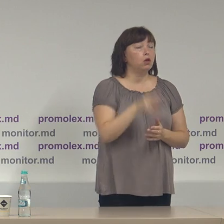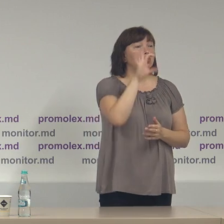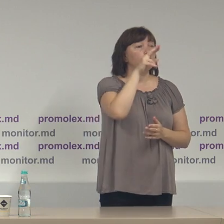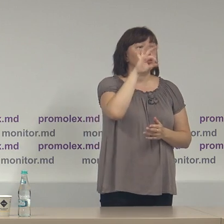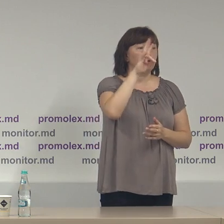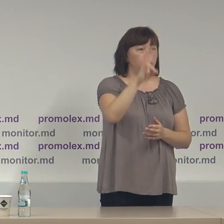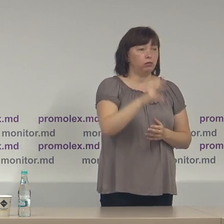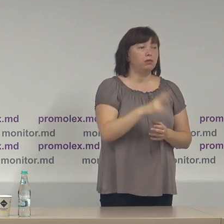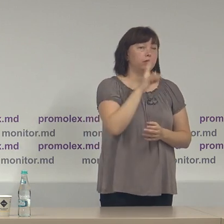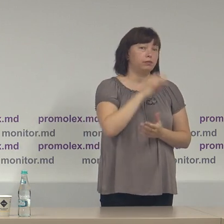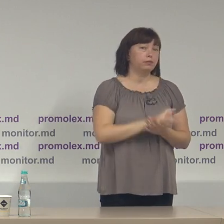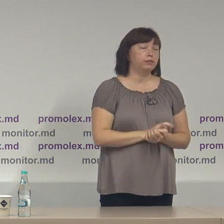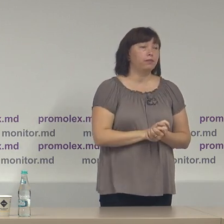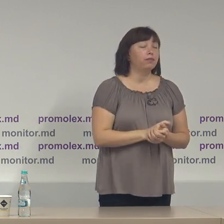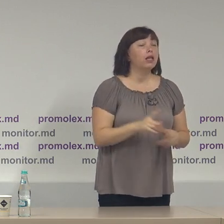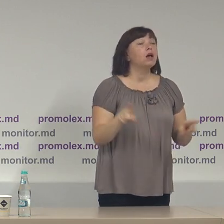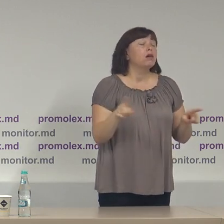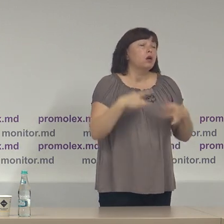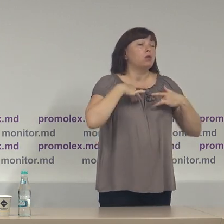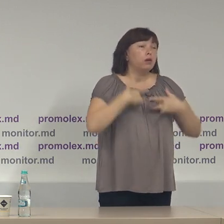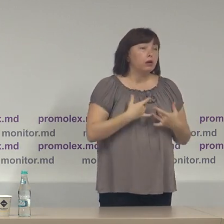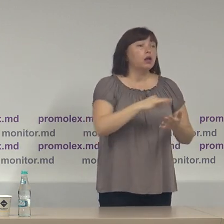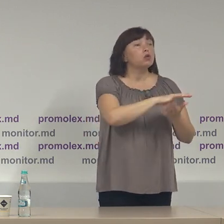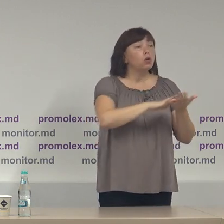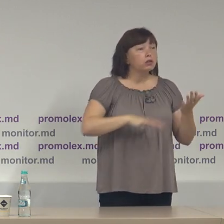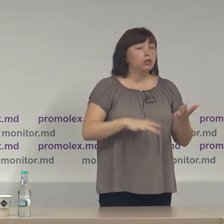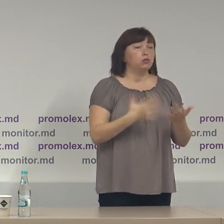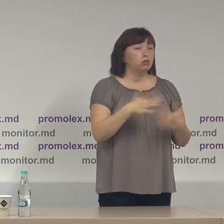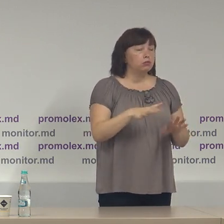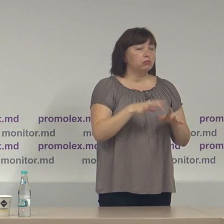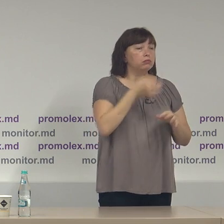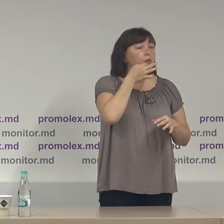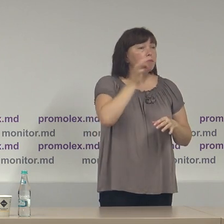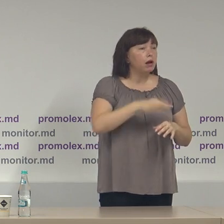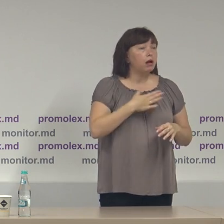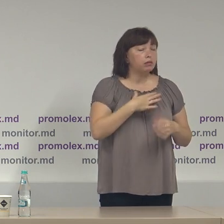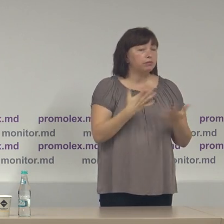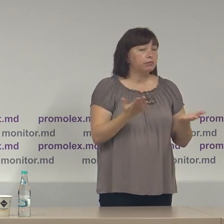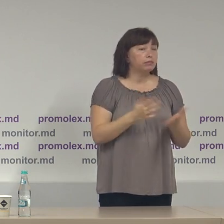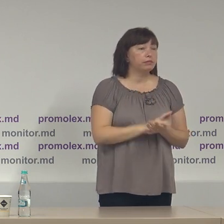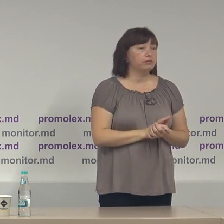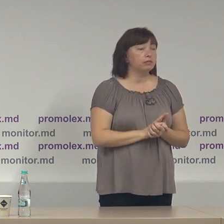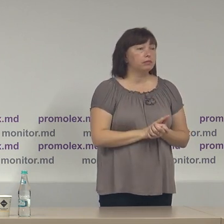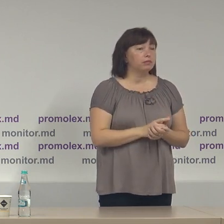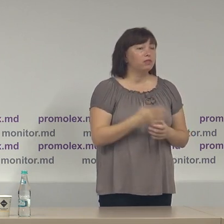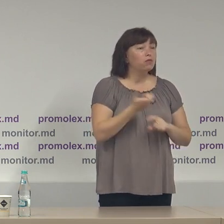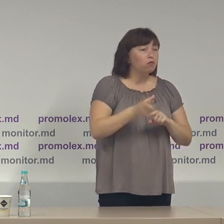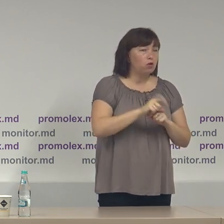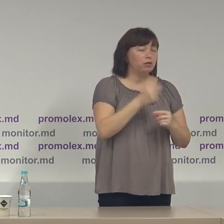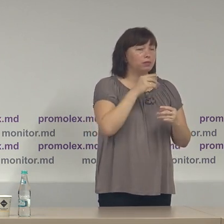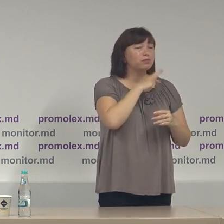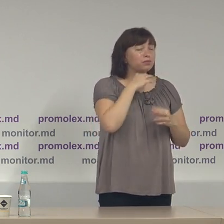Igor Doton cu regret continuă practica din punctul nostru de vedere vicioasă în care